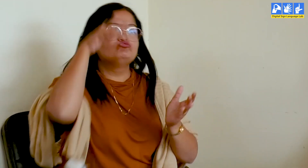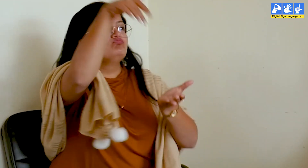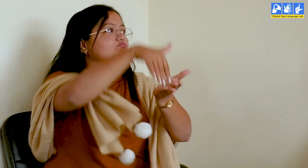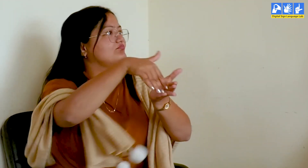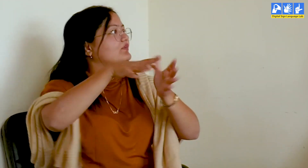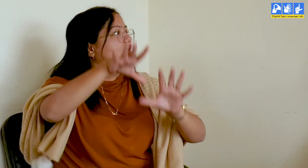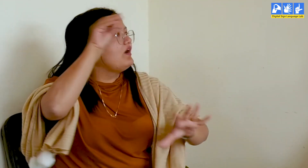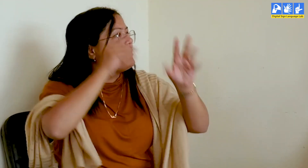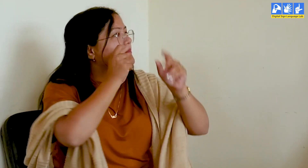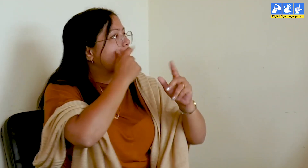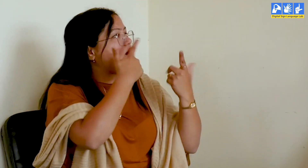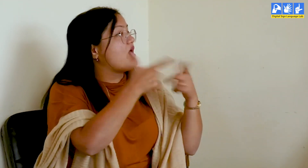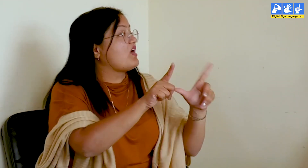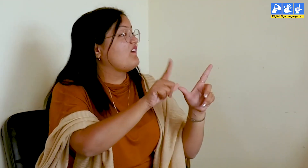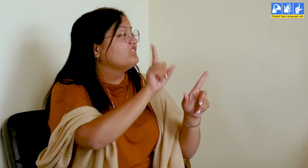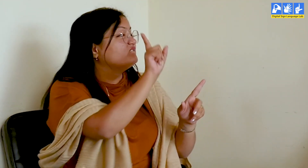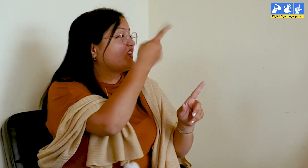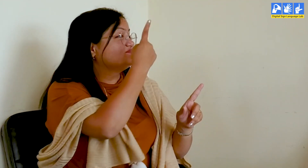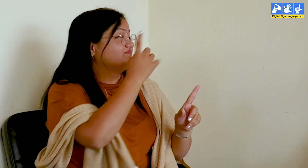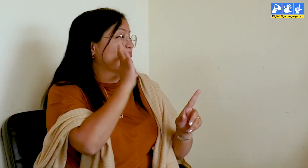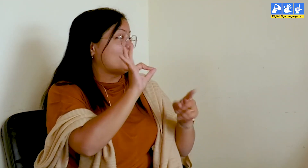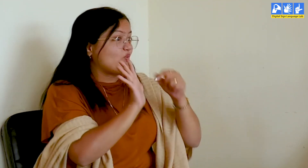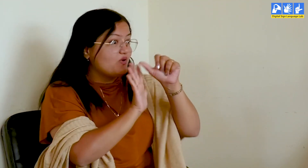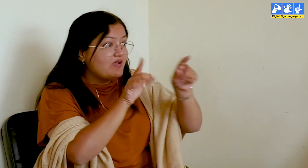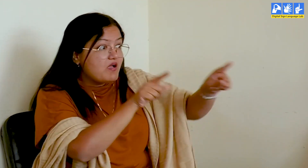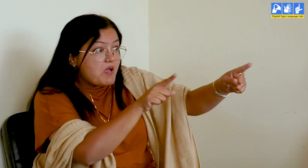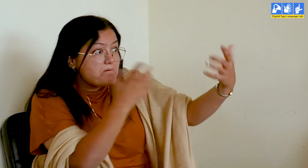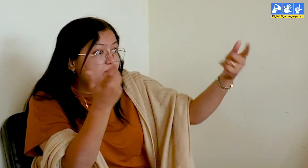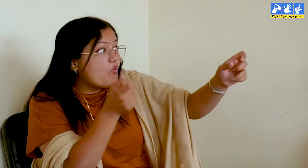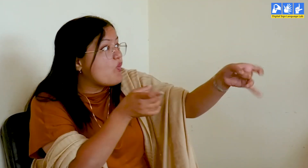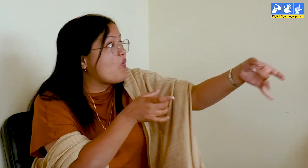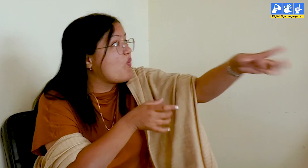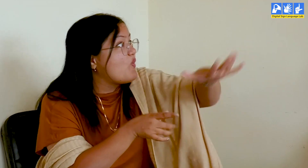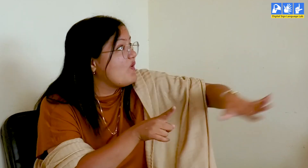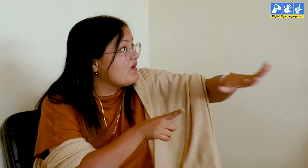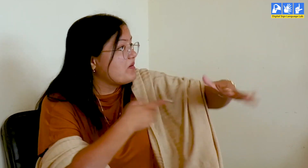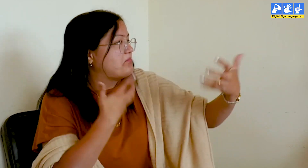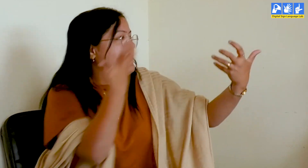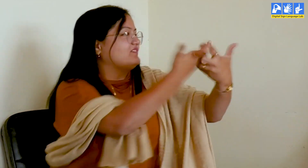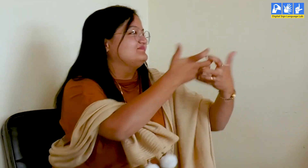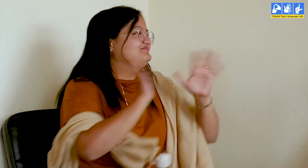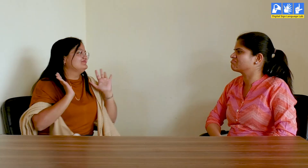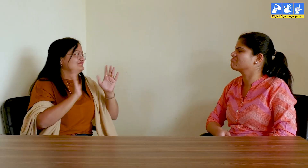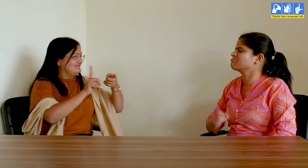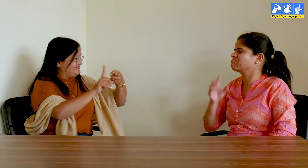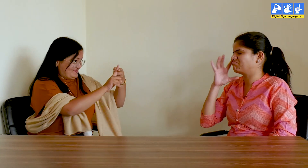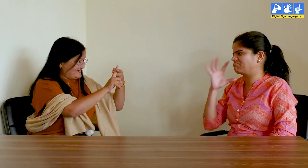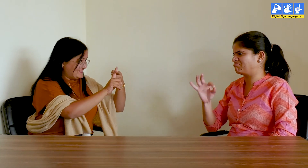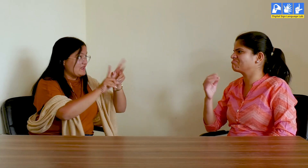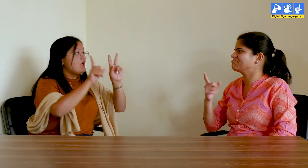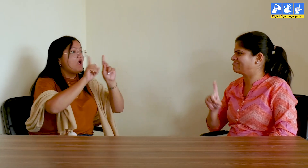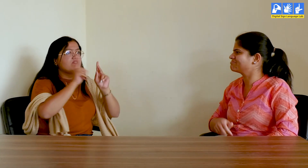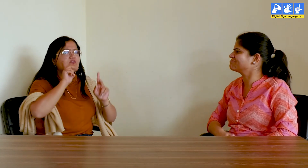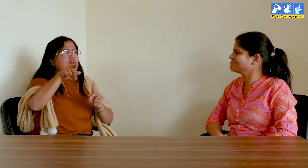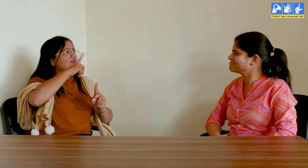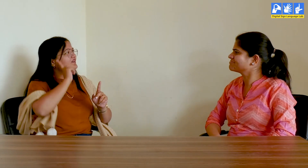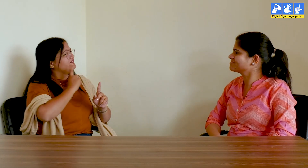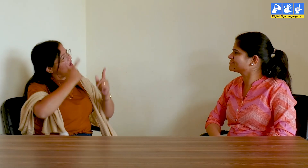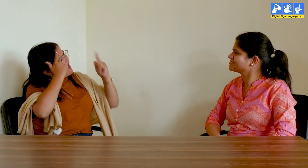परन्तु उसके लिए उनका अनुमती देना जरूरी था ताकि बच्ची वहां के मातवरण में घुल मिल सके। पड़े लिखे बदीरों